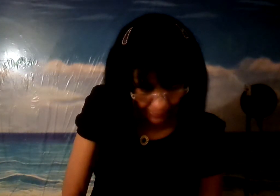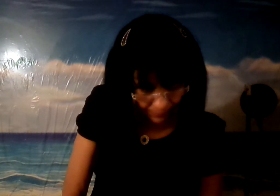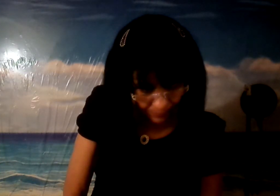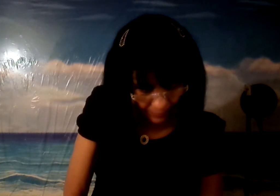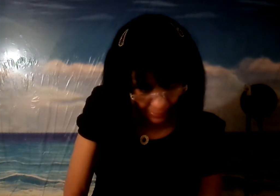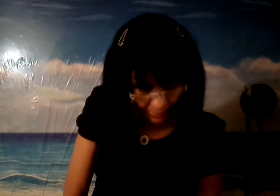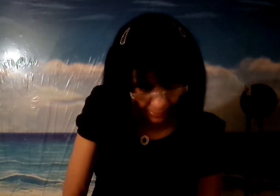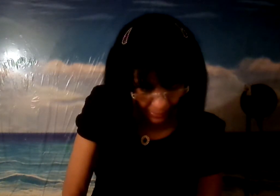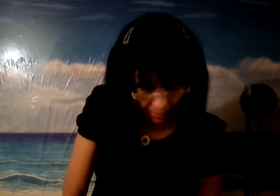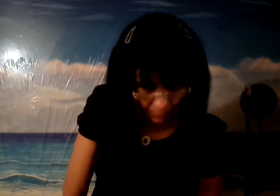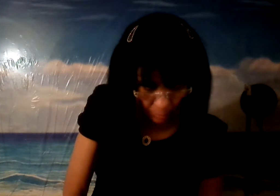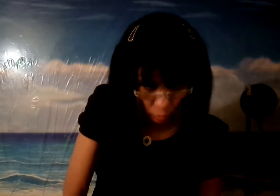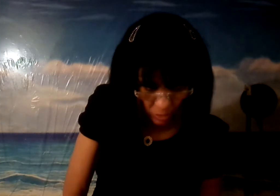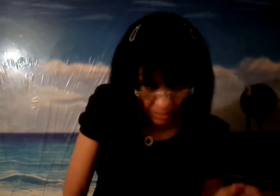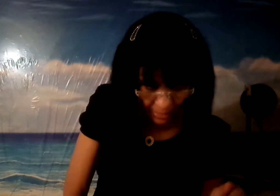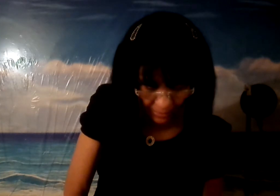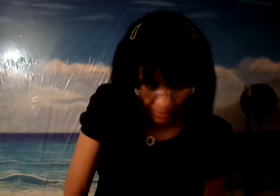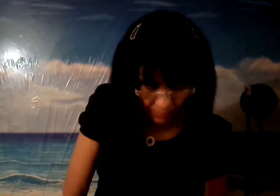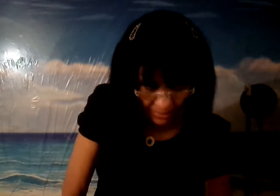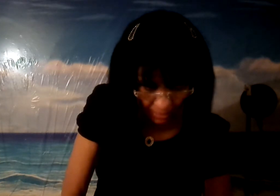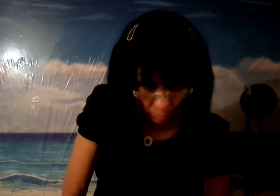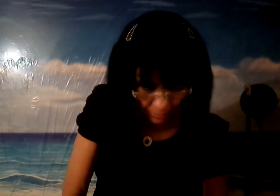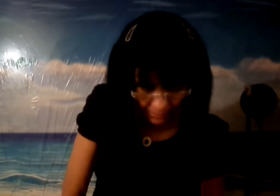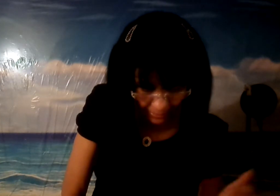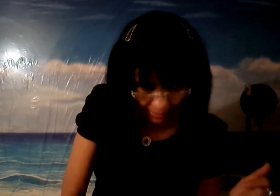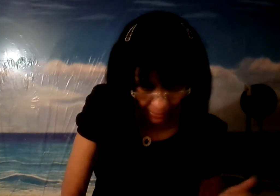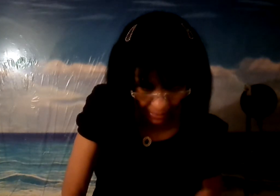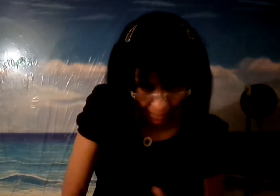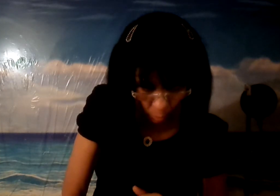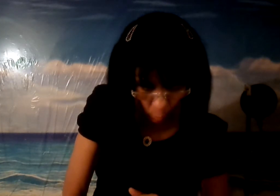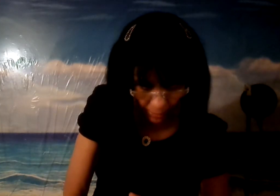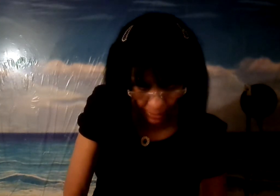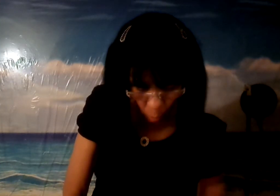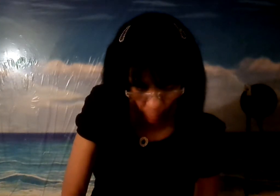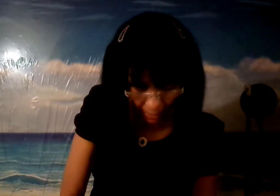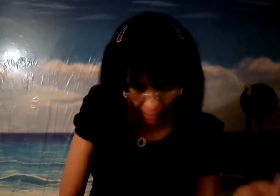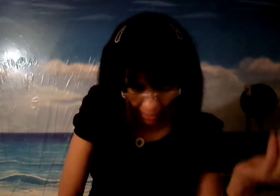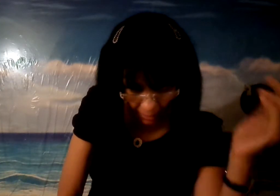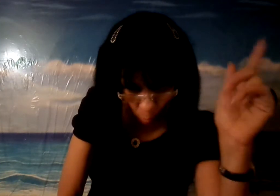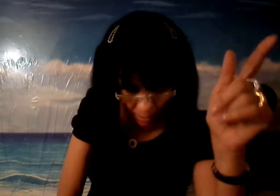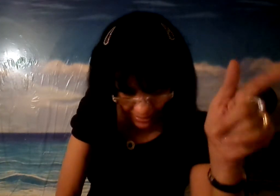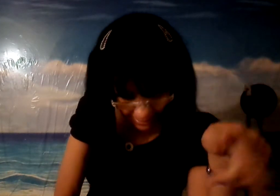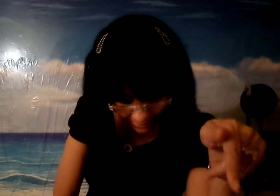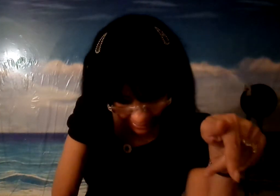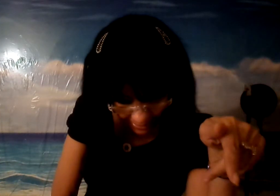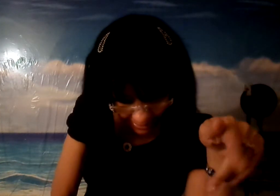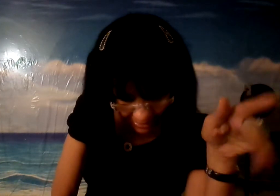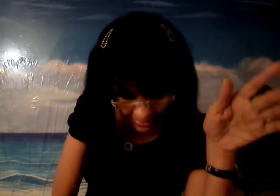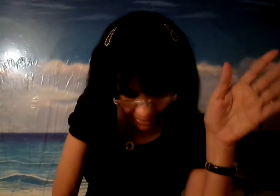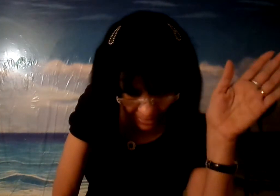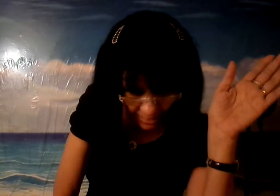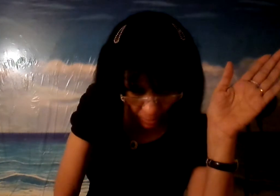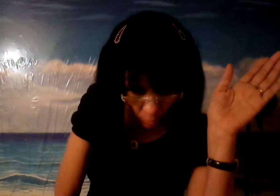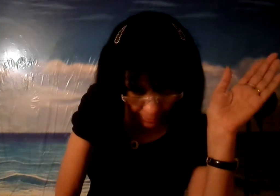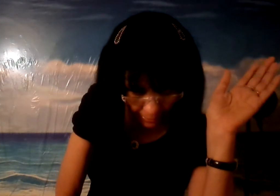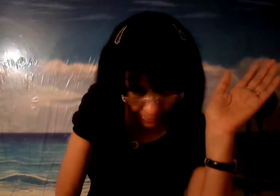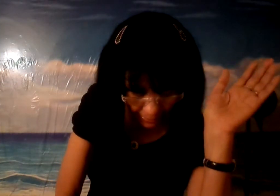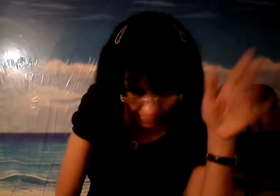en el camino y no sea que el ambasario te entregue al juez y el juez al aguacil y serás echado en la